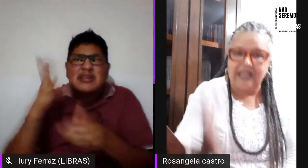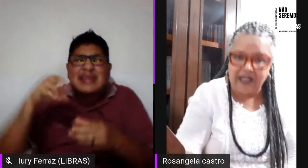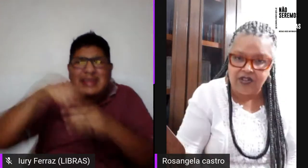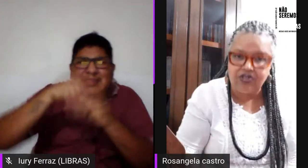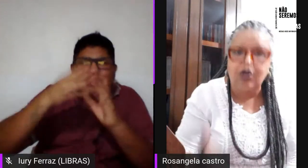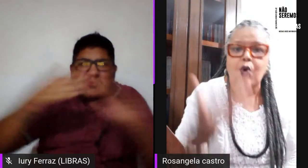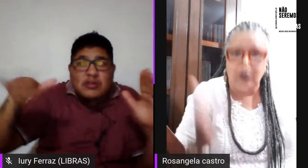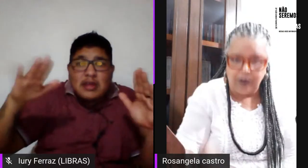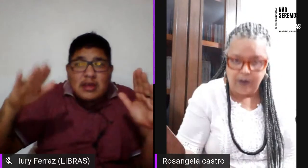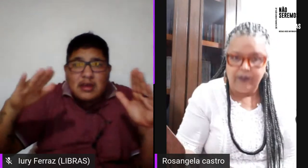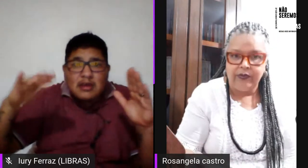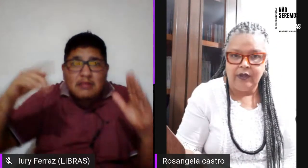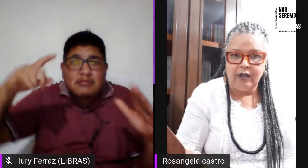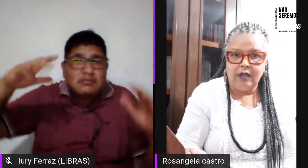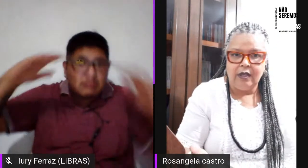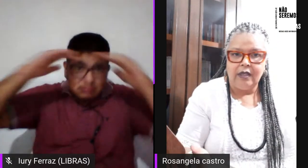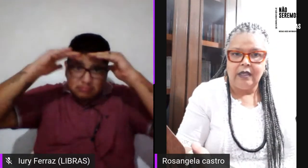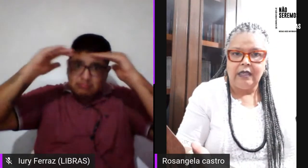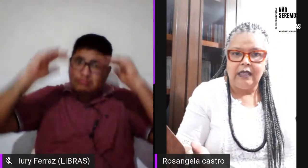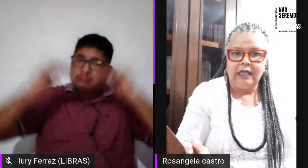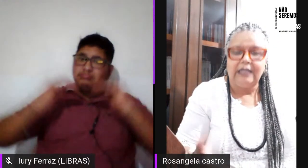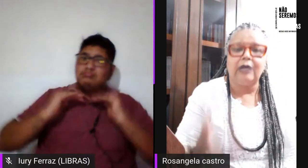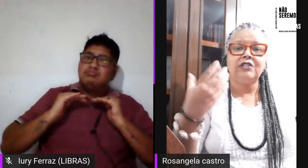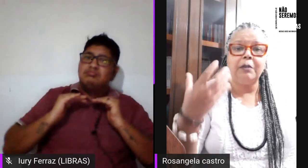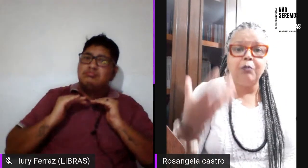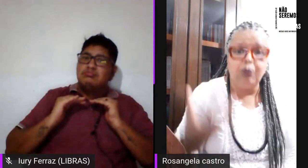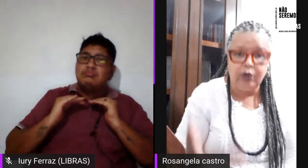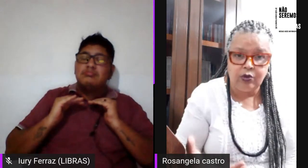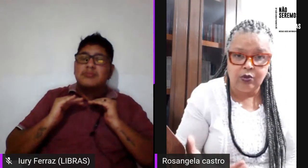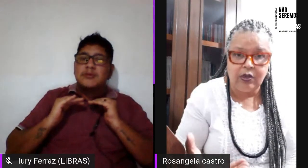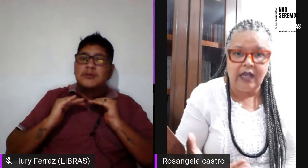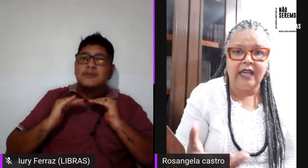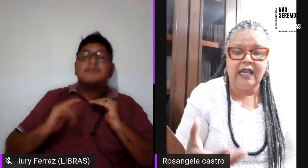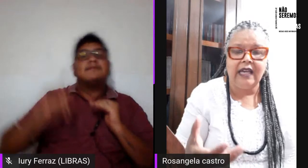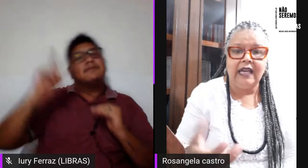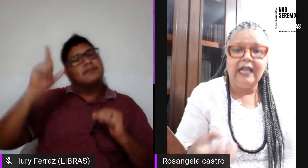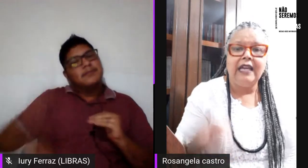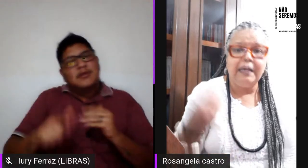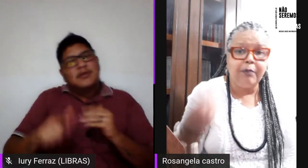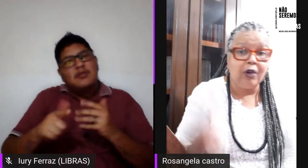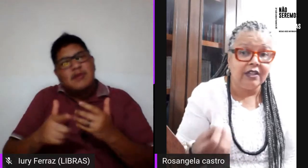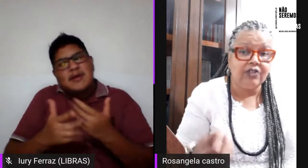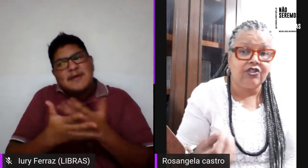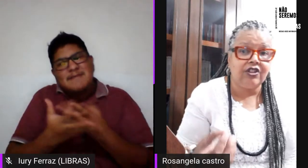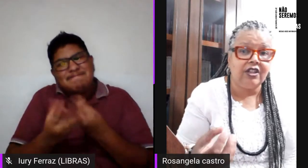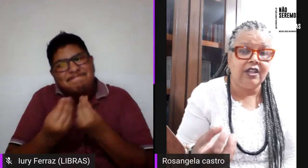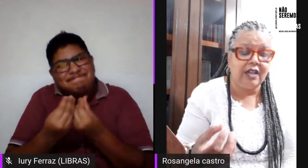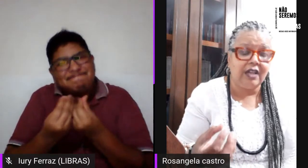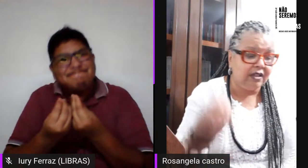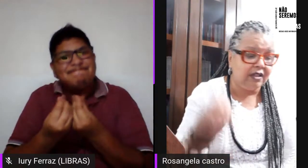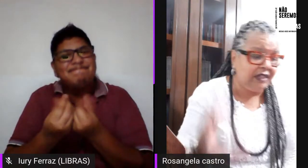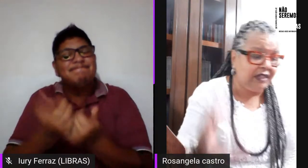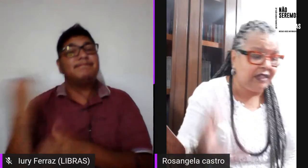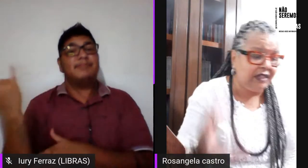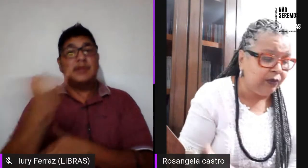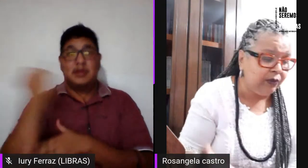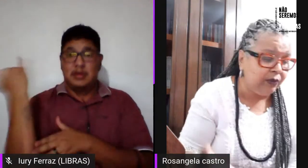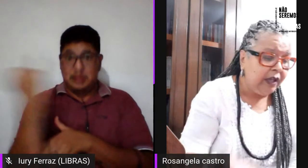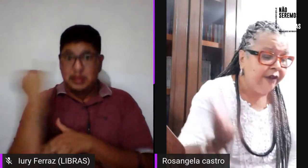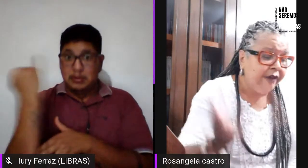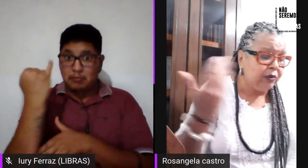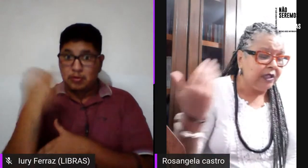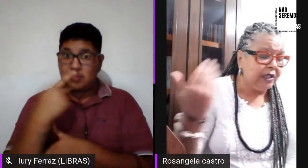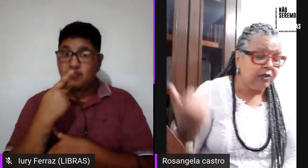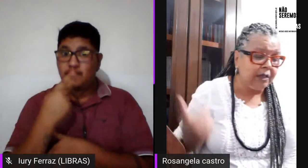respeitados como. Então, isso é muito importante ser frisado.